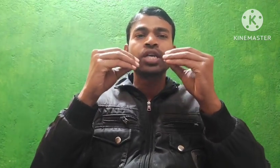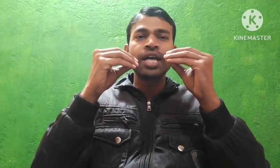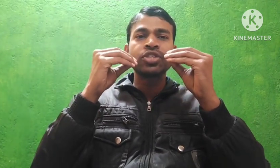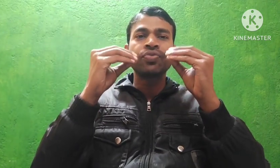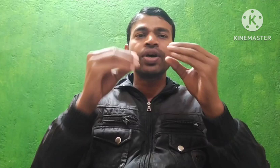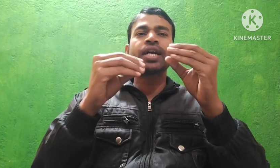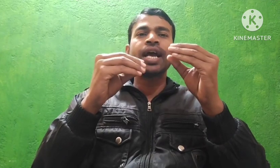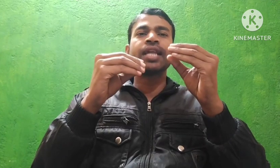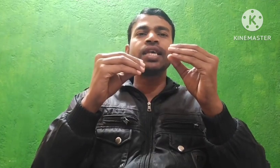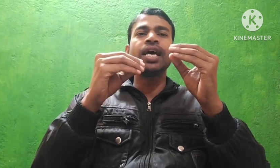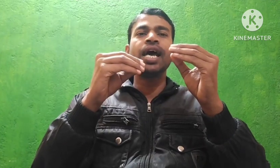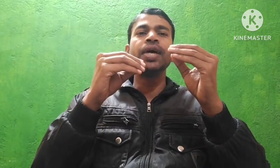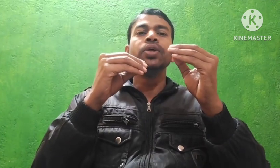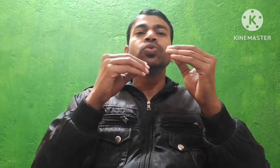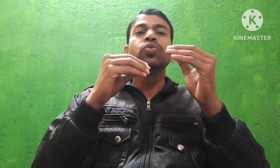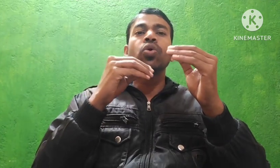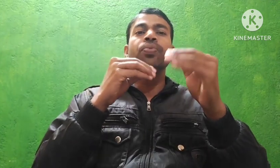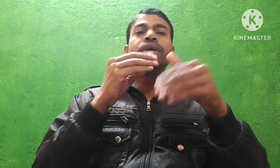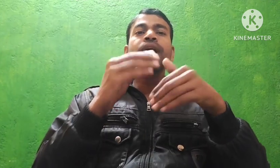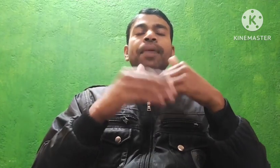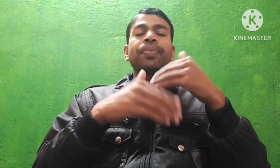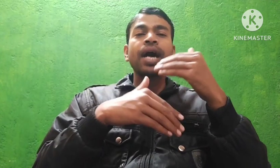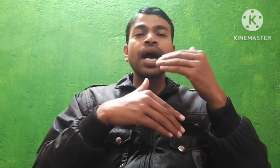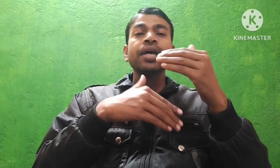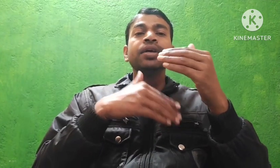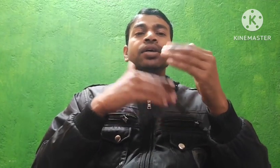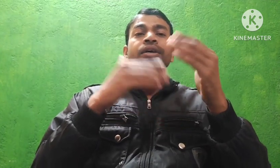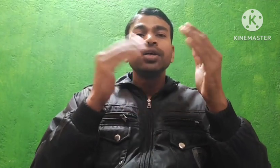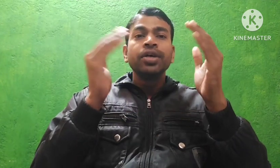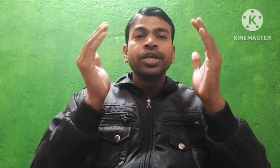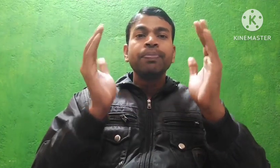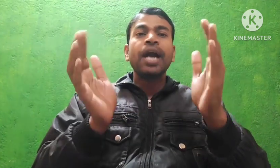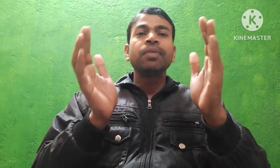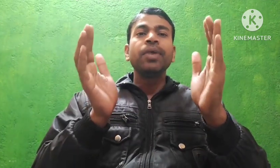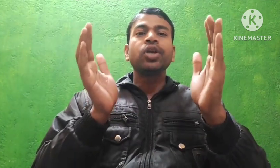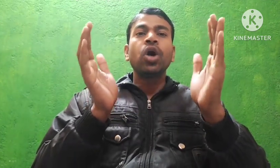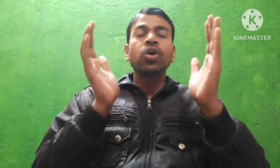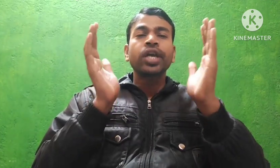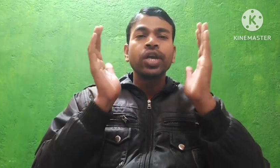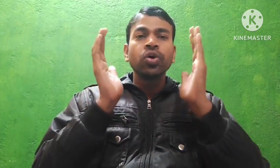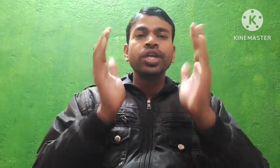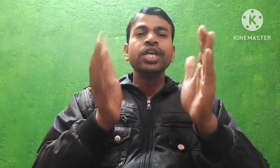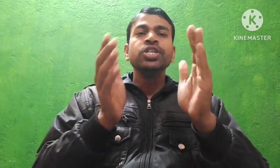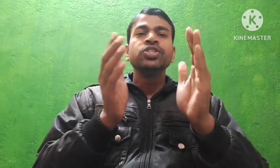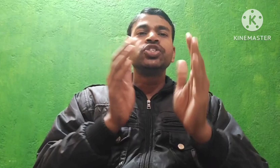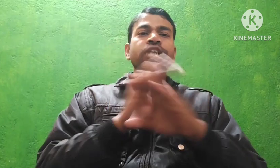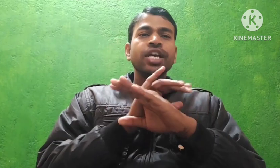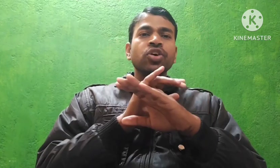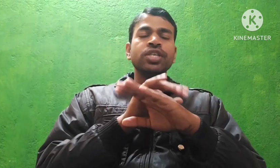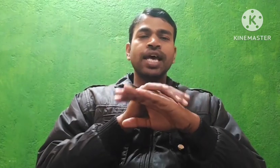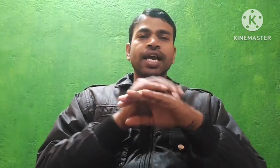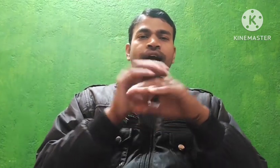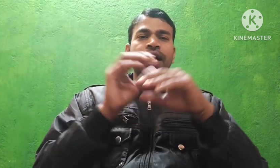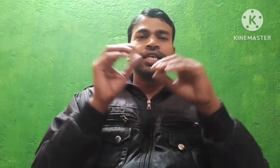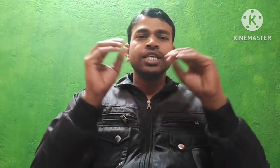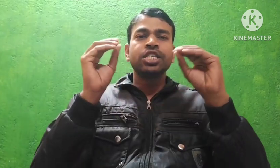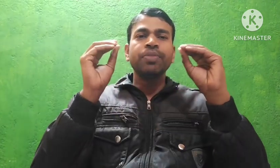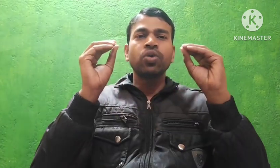ट्रांसफर कराते हैं तो भी आपका डिपार्टमेंट और केटोग्री चेंज हो जाएगा इसमें